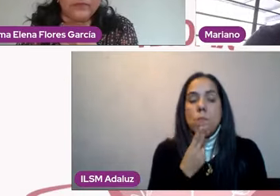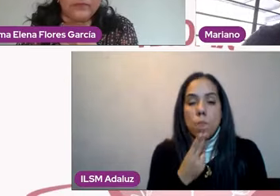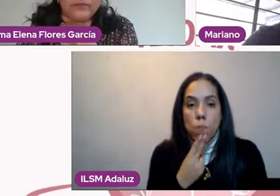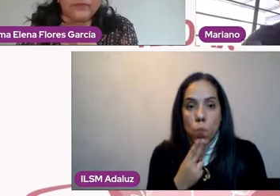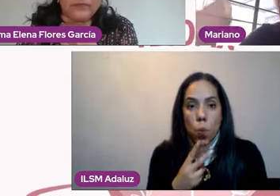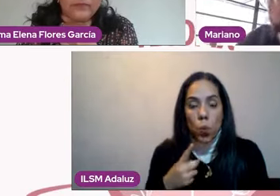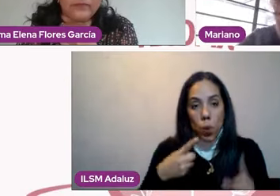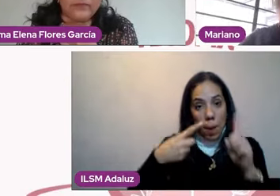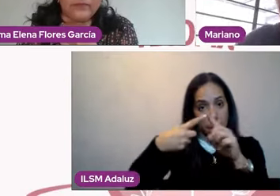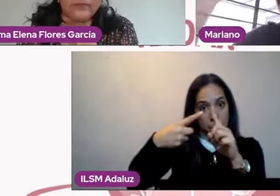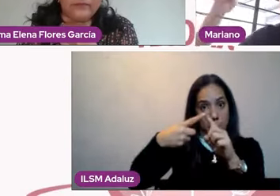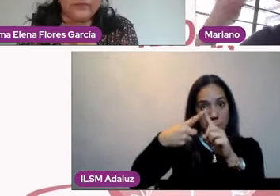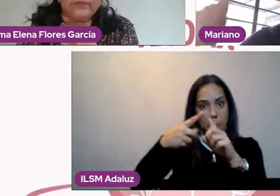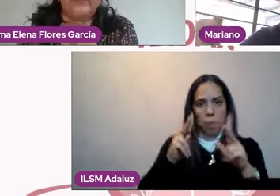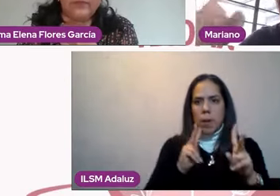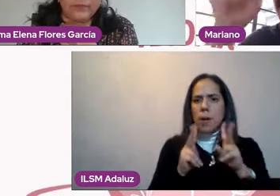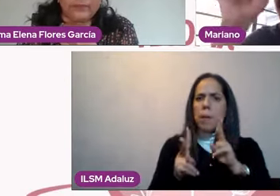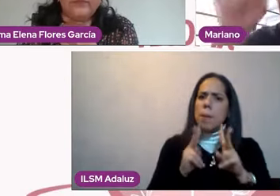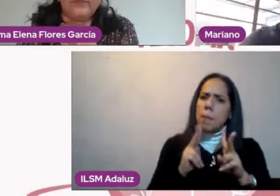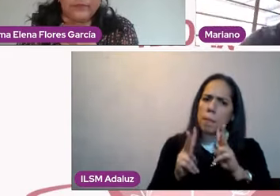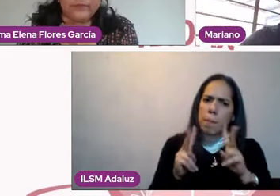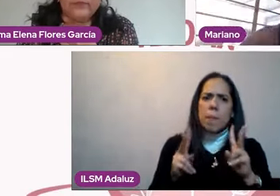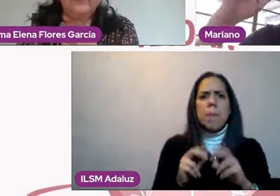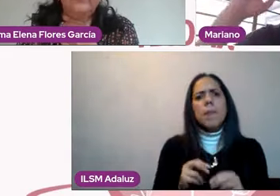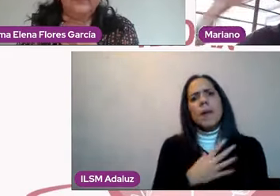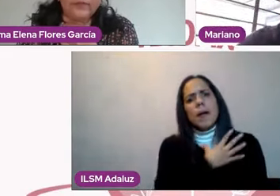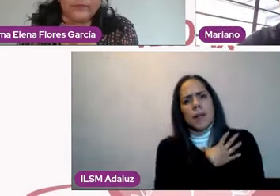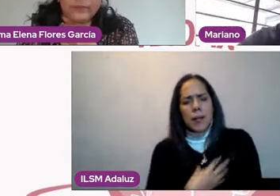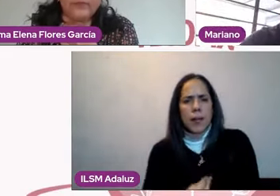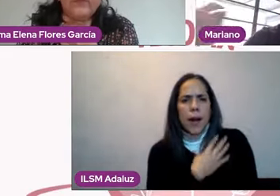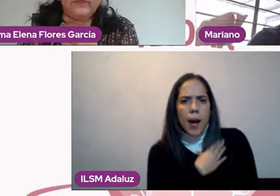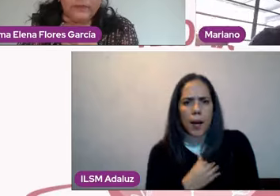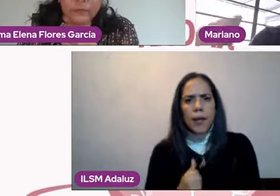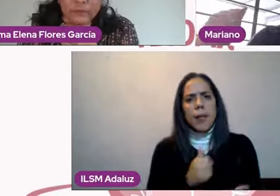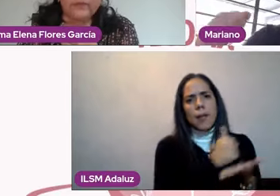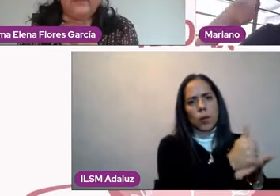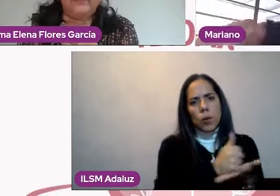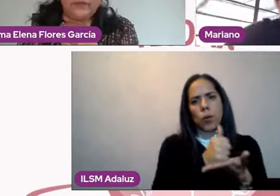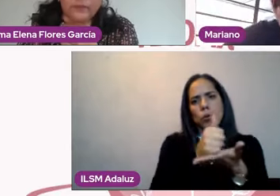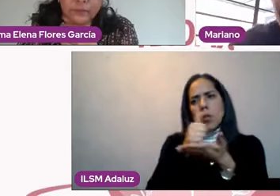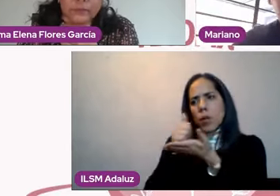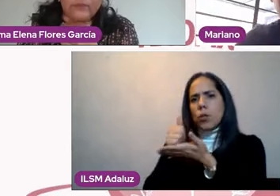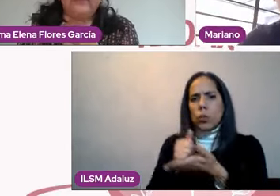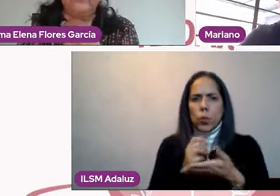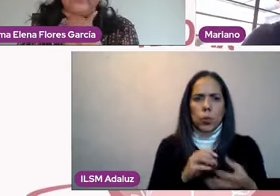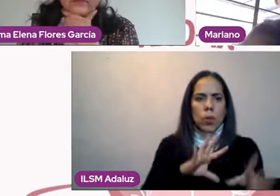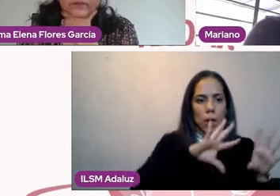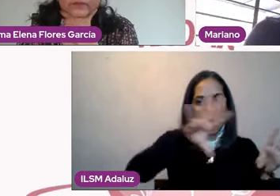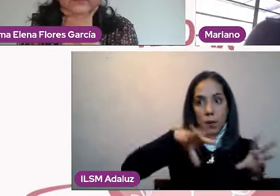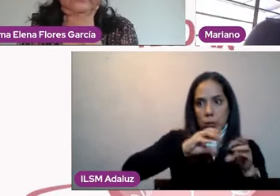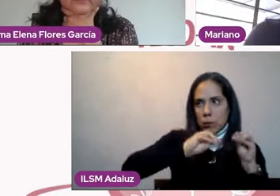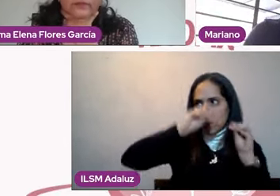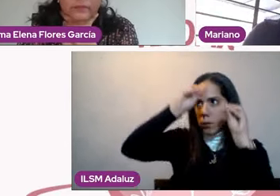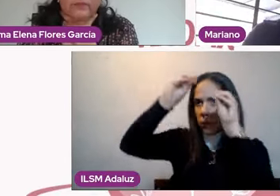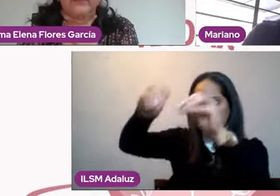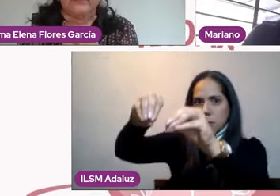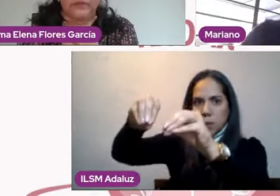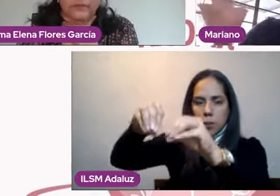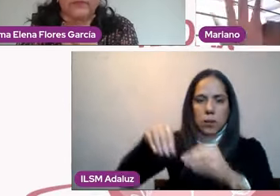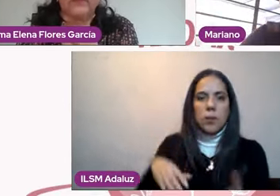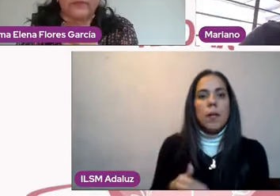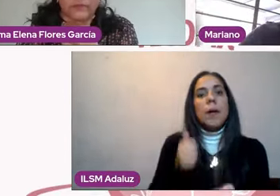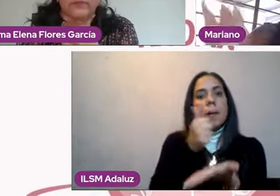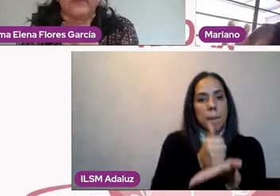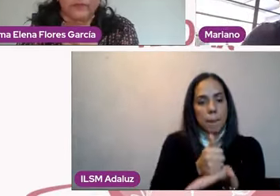sintonía de este tipo de espacios, de que te veo deprimido, ve a terapia, aprende a hacerte cargo de ti a nivel emocional,